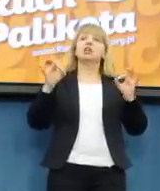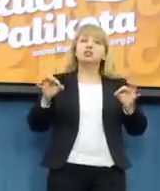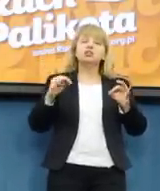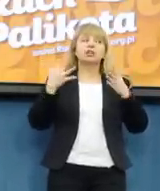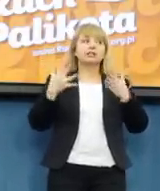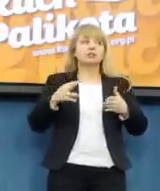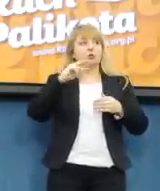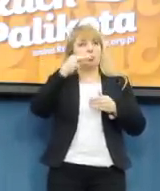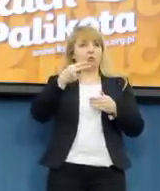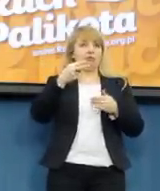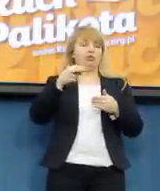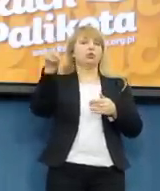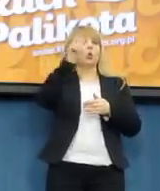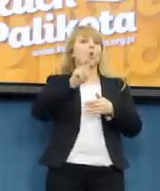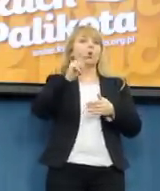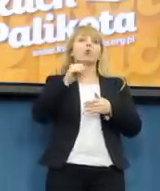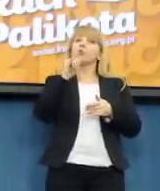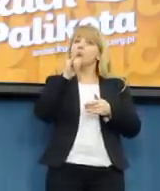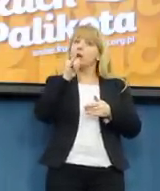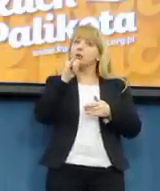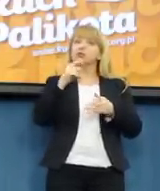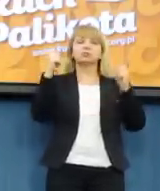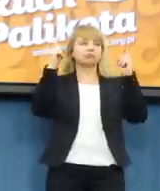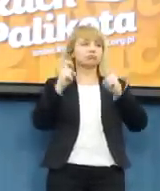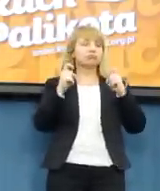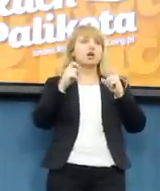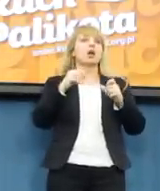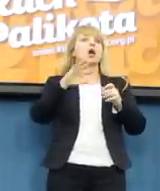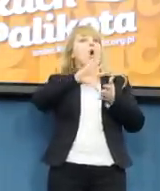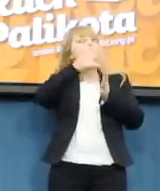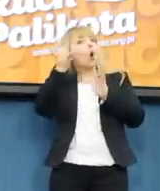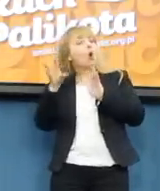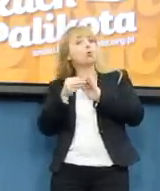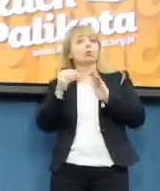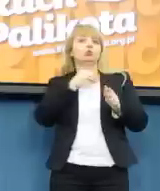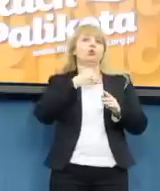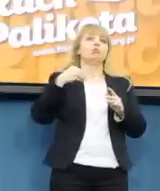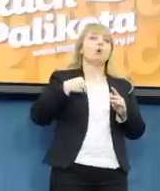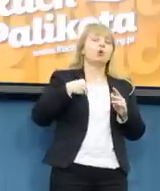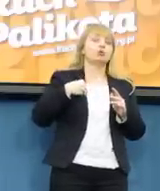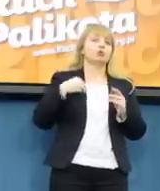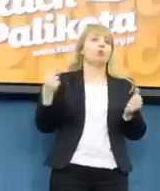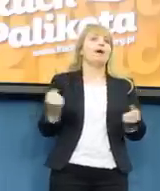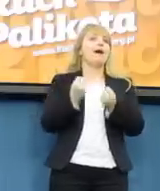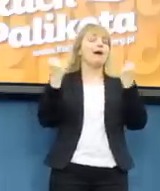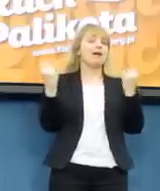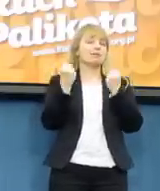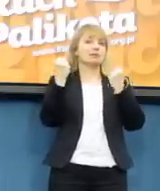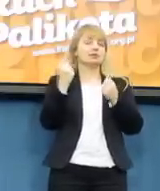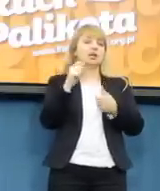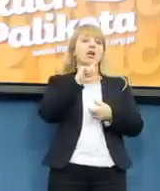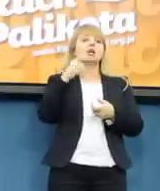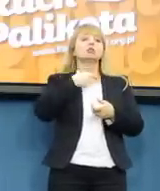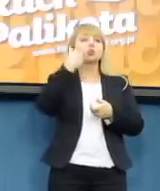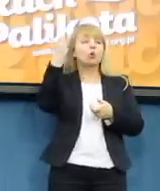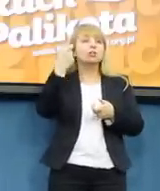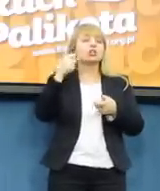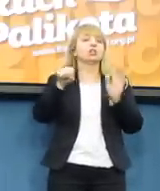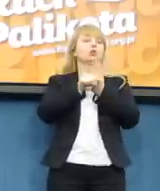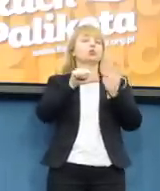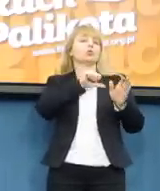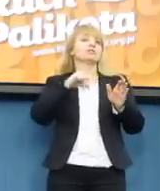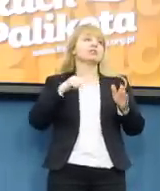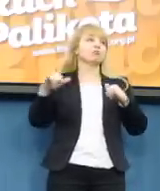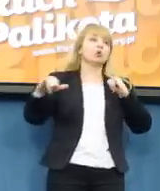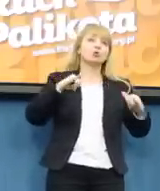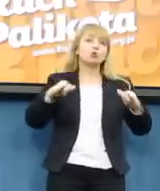że Ruch Palikota rozpoczął ogólnopolską akcję zgłaszania się do samorządów z prośbą o finansowanie czy